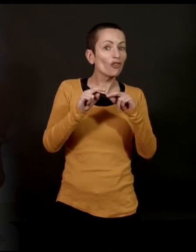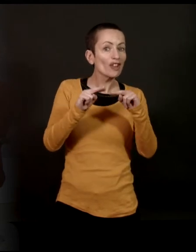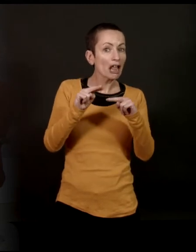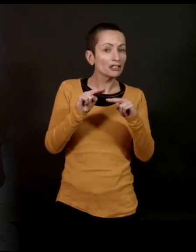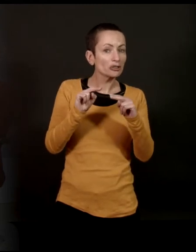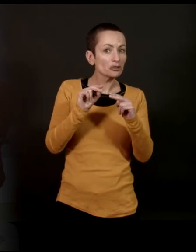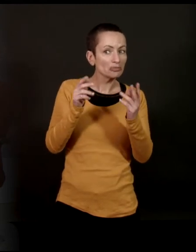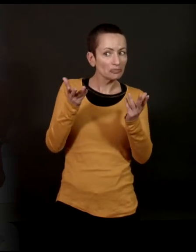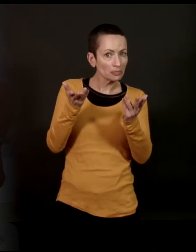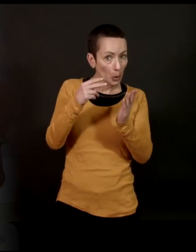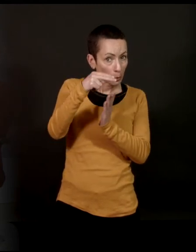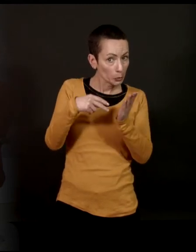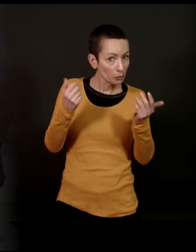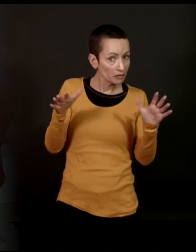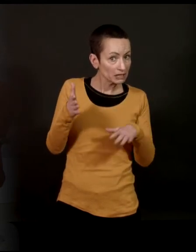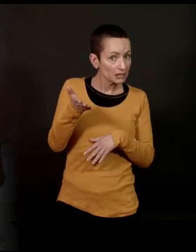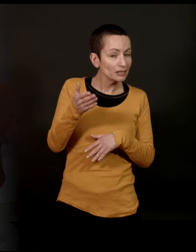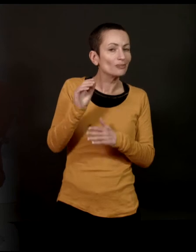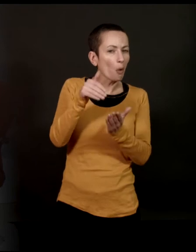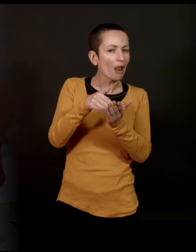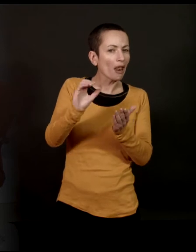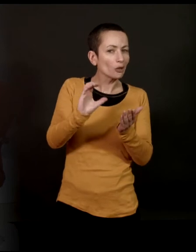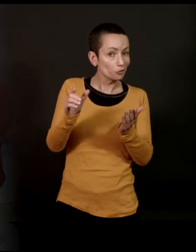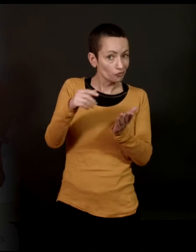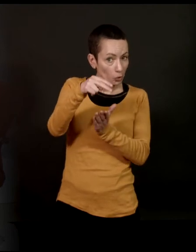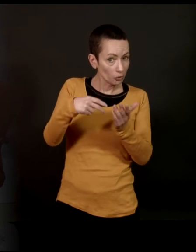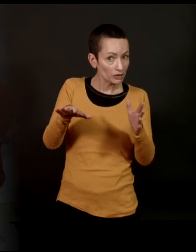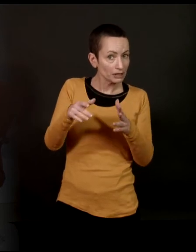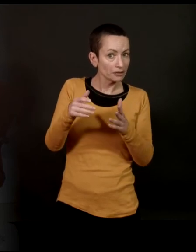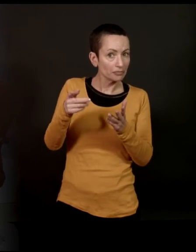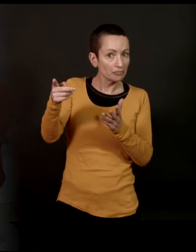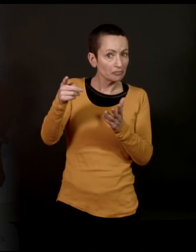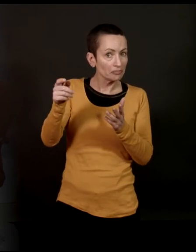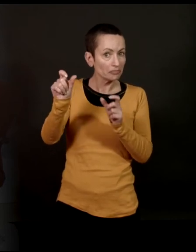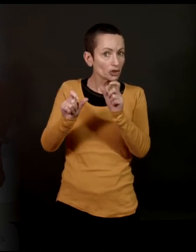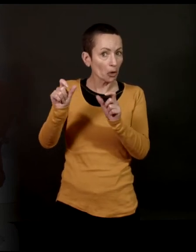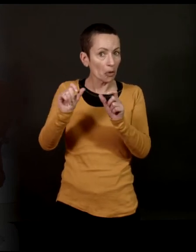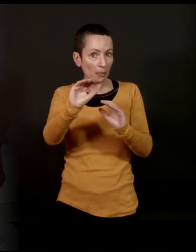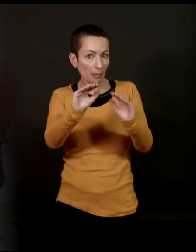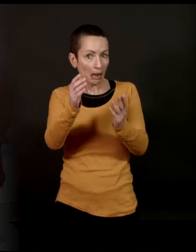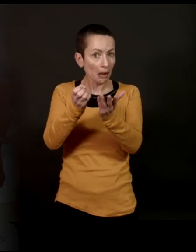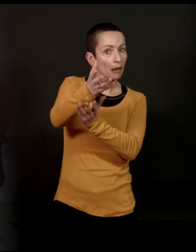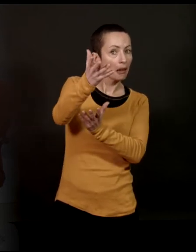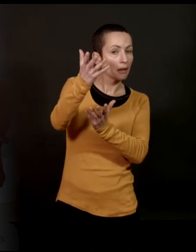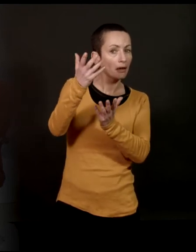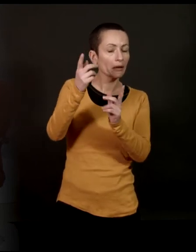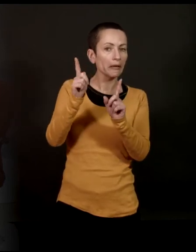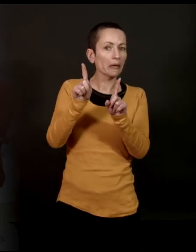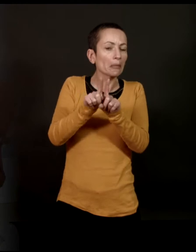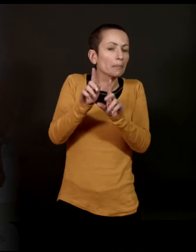-Lacluze l'ont lu ? Et est-ce que vous avez déjà des retours sur l'impression que l'effet même